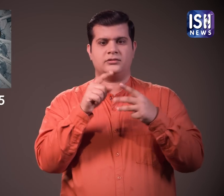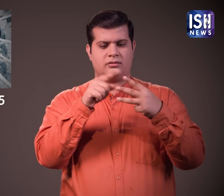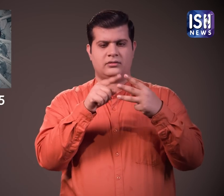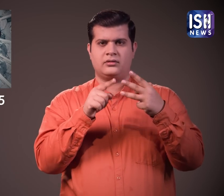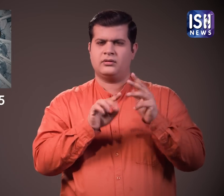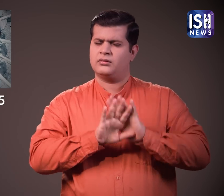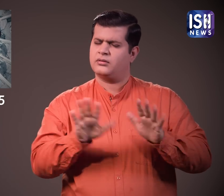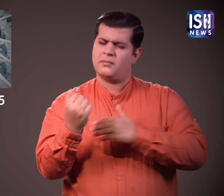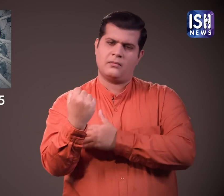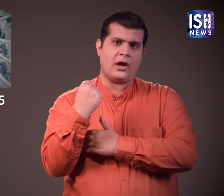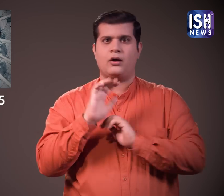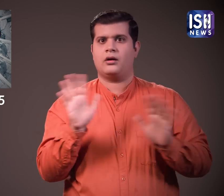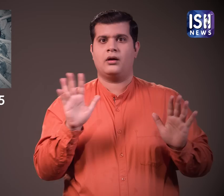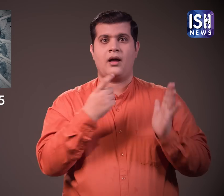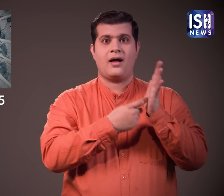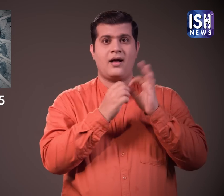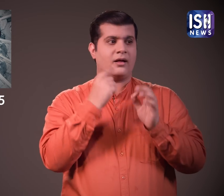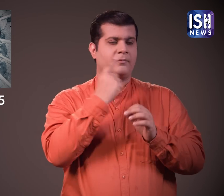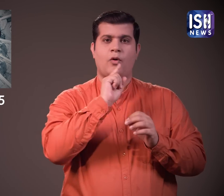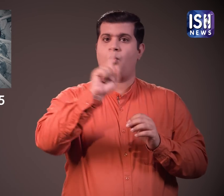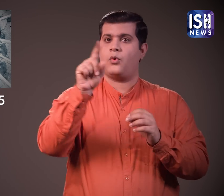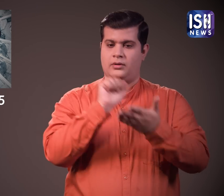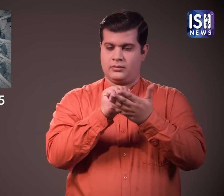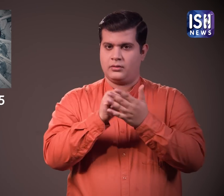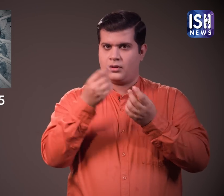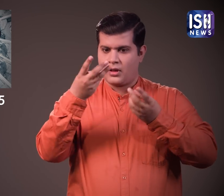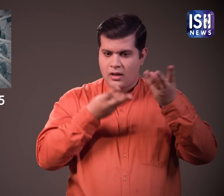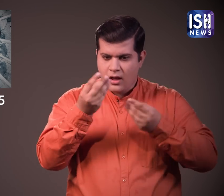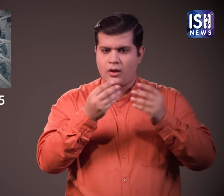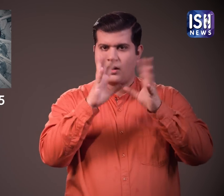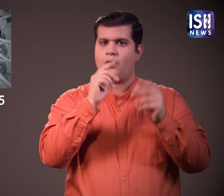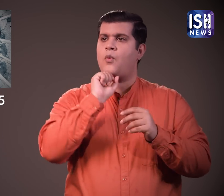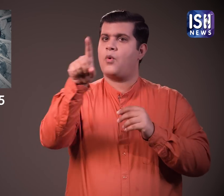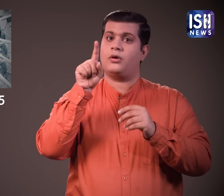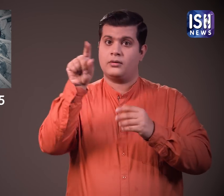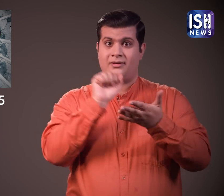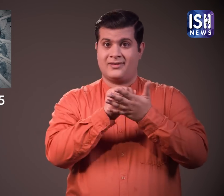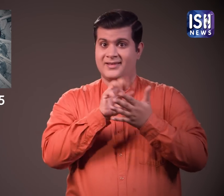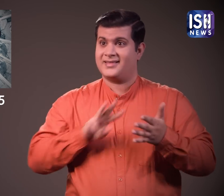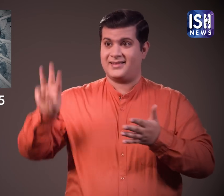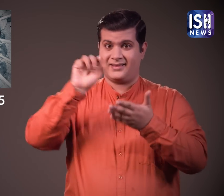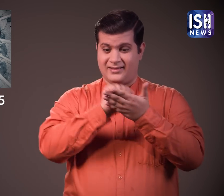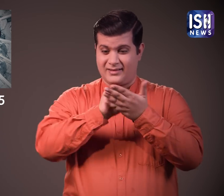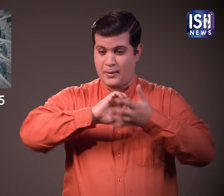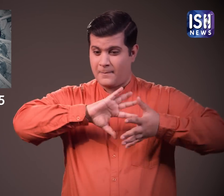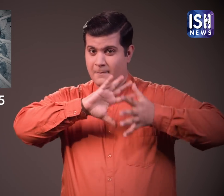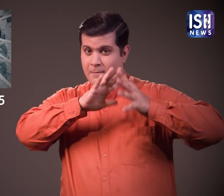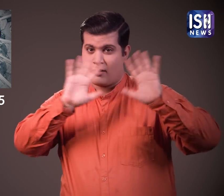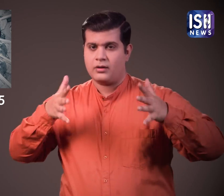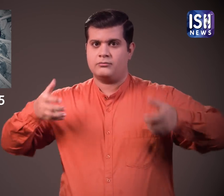हमारे करंसी नोट RBI के आदेश के तहट सिर्फ इन ही जगों पर चापे जाते है एक बार नोट चापने के बाद उन्हें